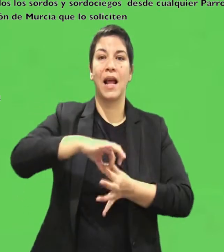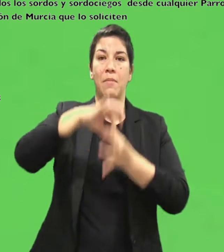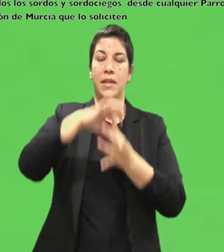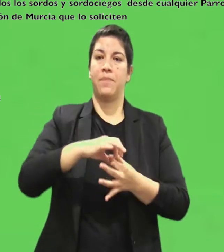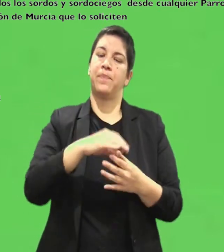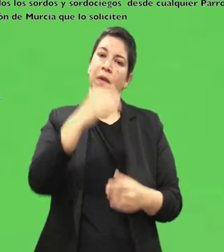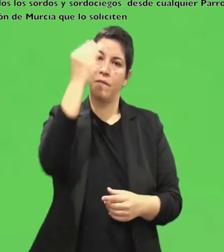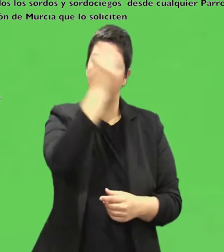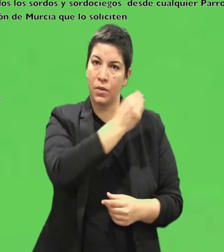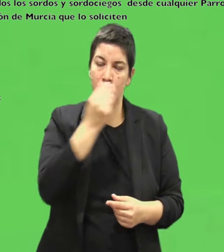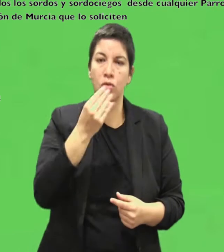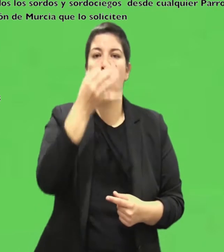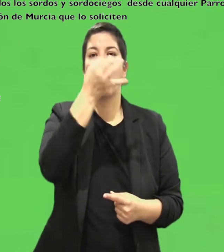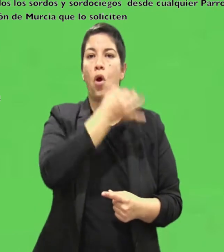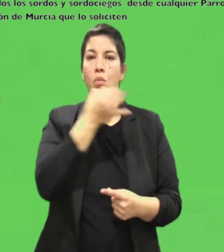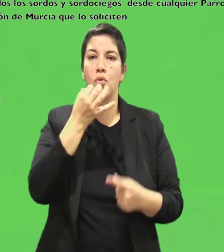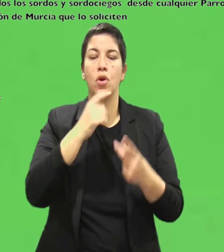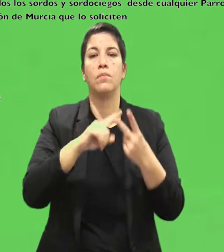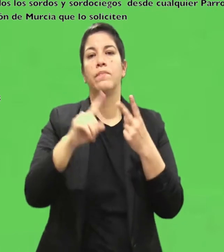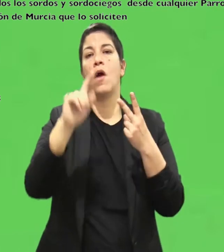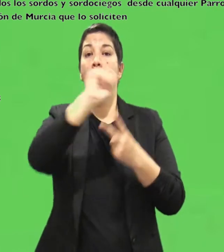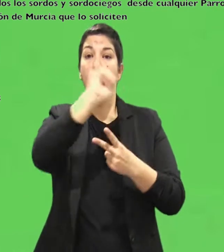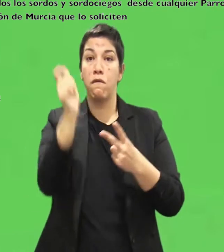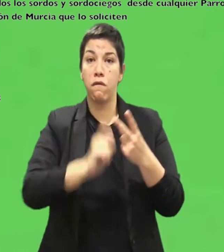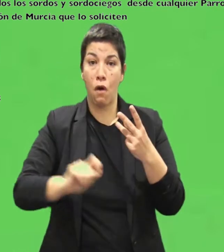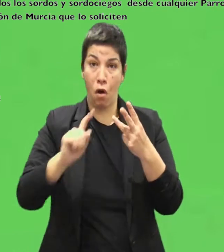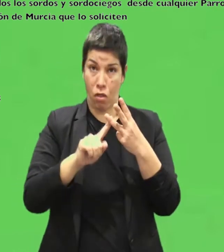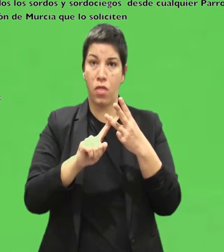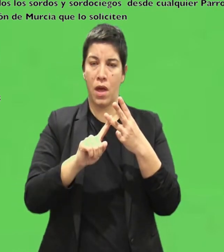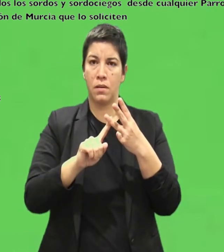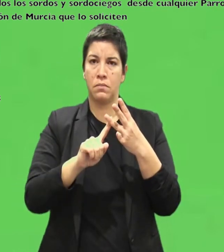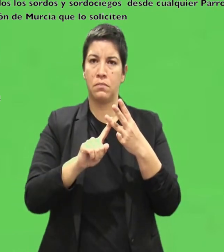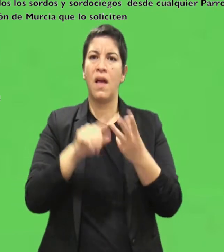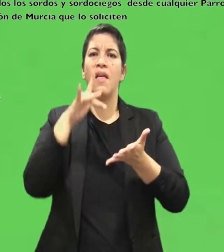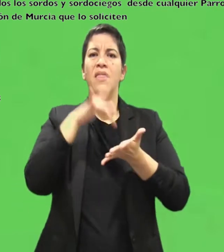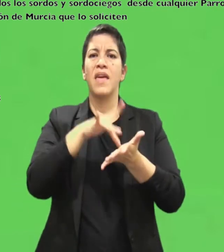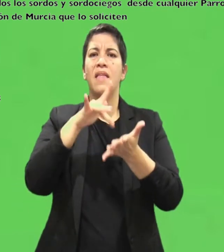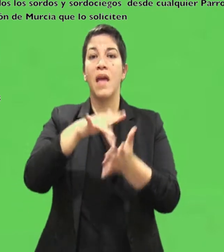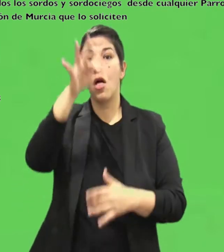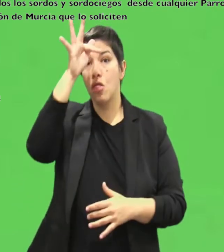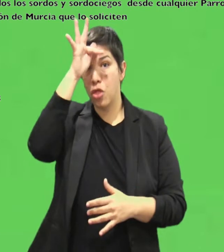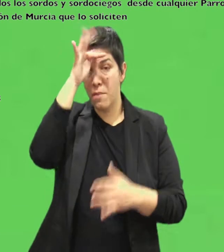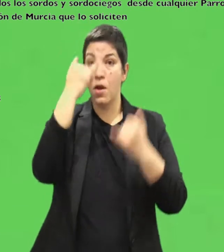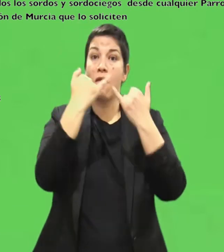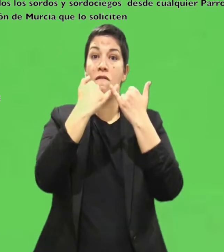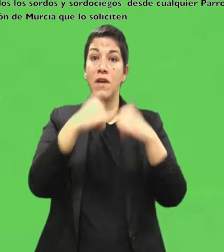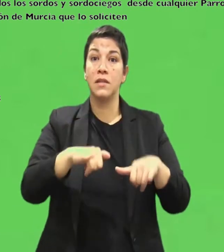Celebraciones sacramentales Bautizos, comuniones, bodas Domingos